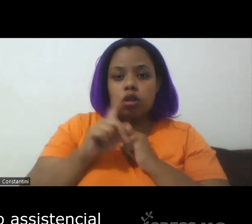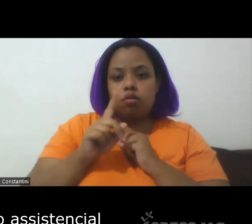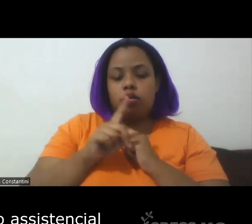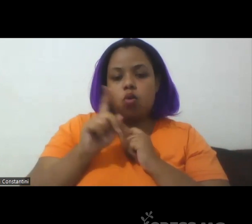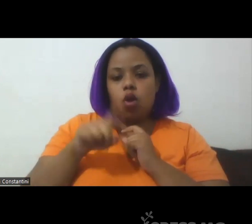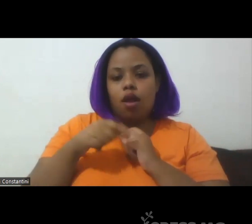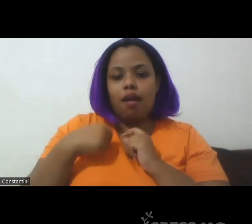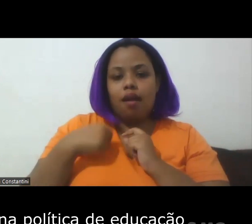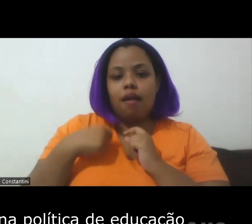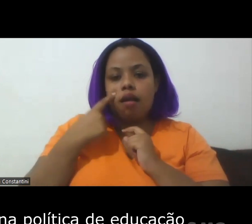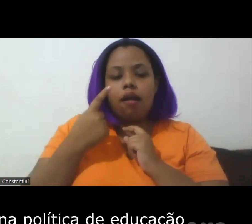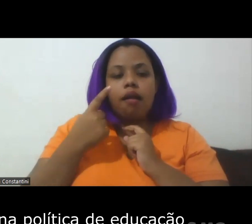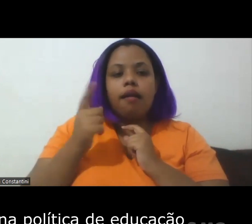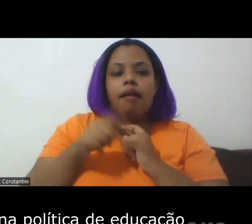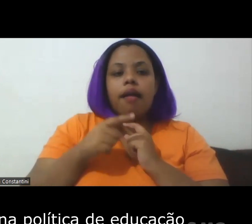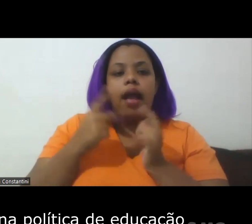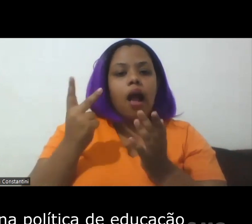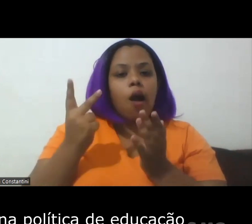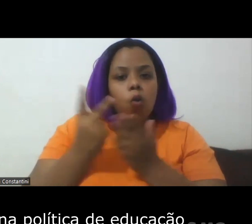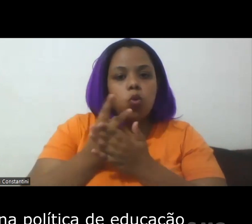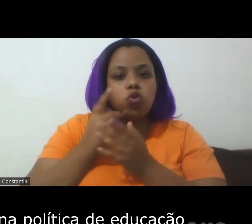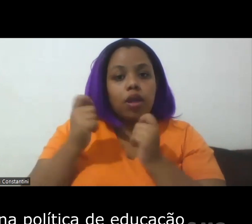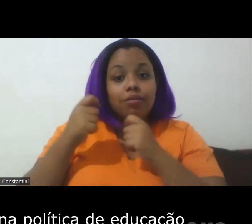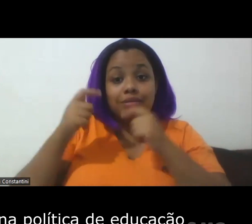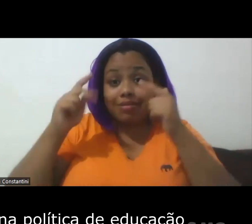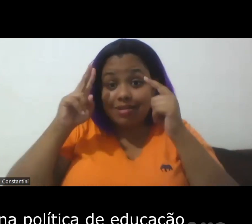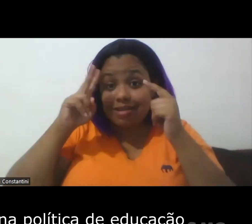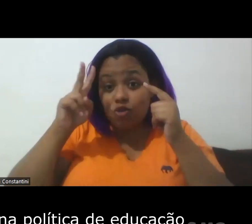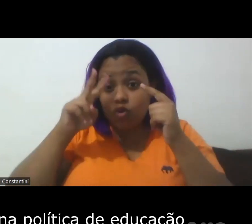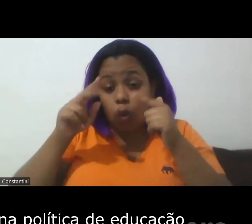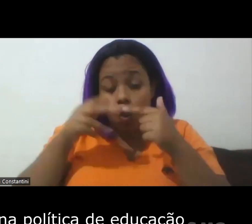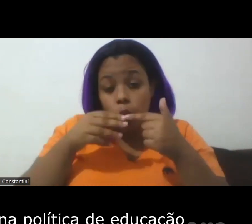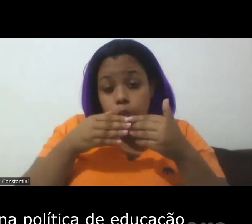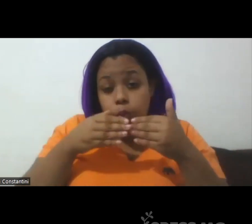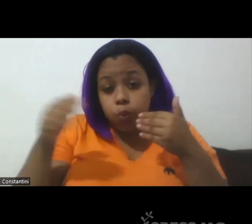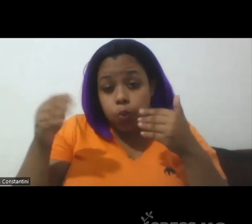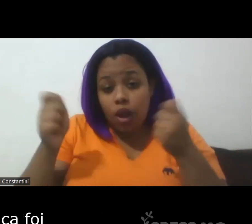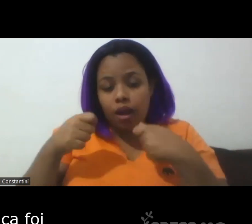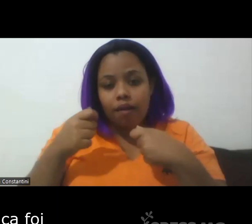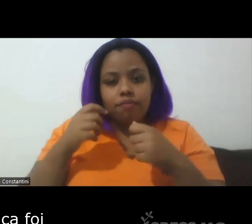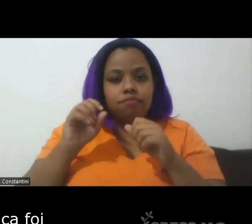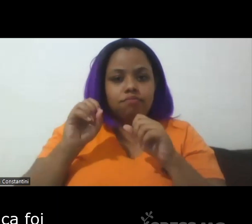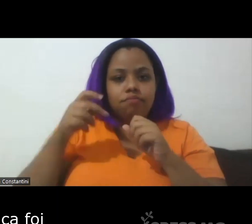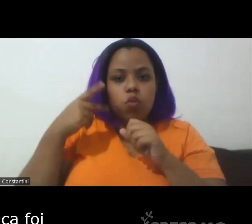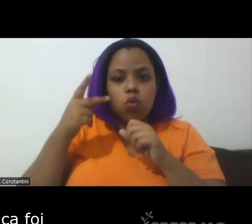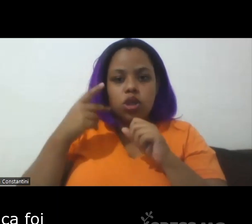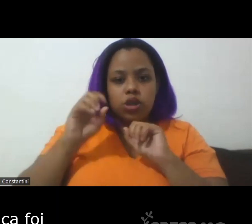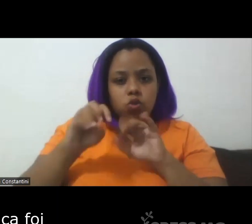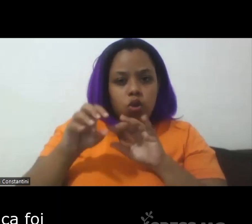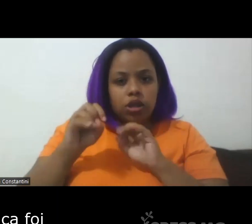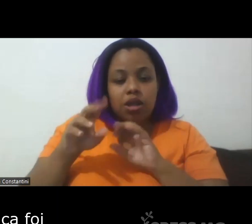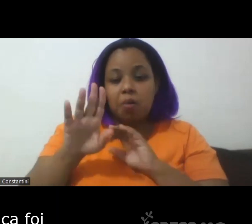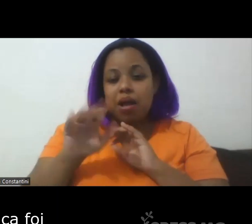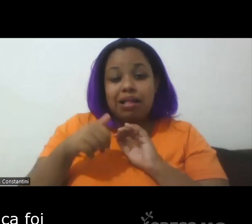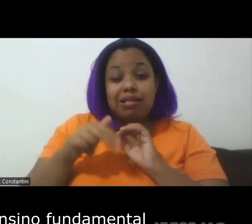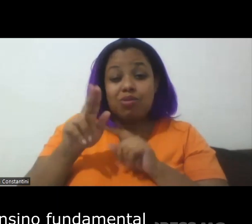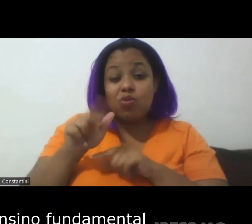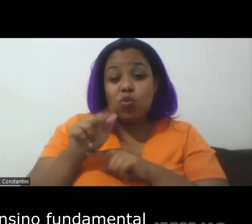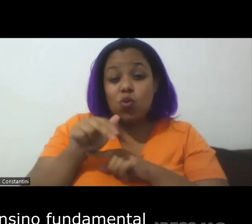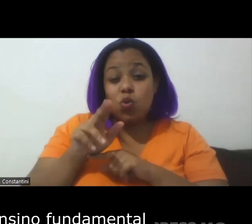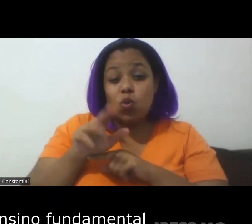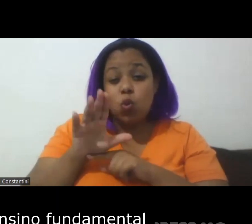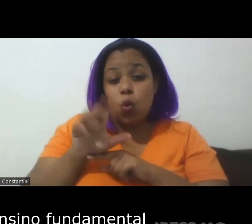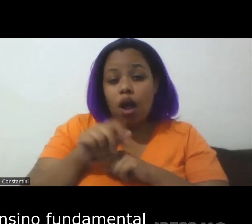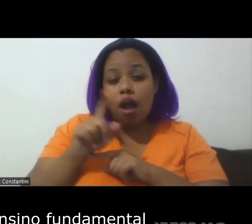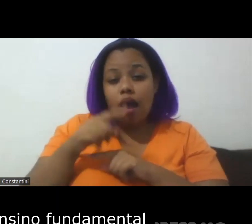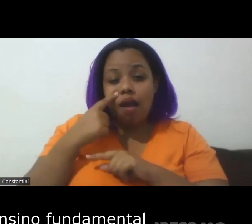assistencial que existe historicamente na política de educação e que nunca foi, do ponto